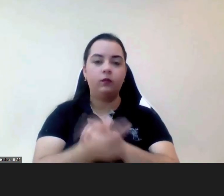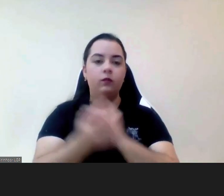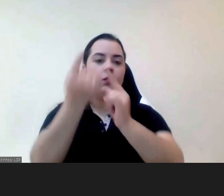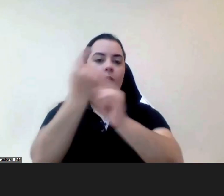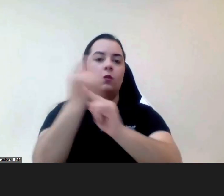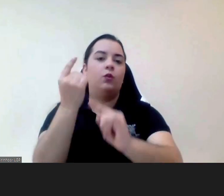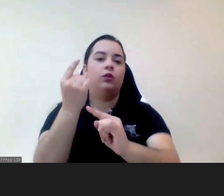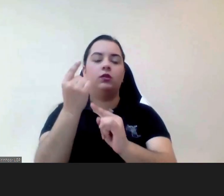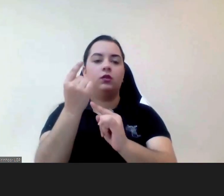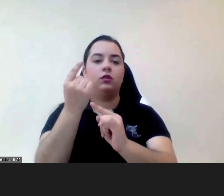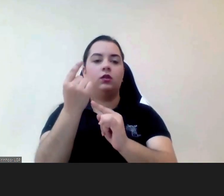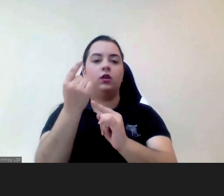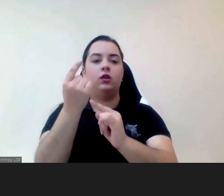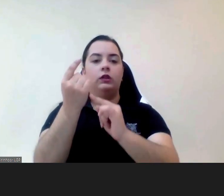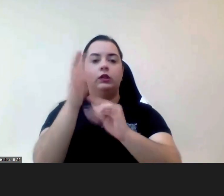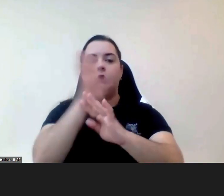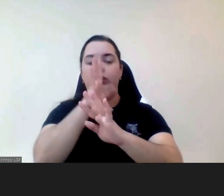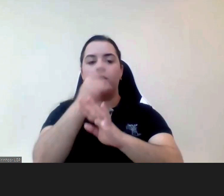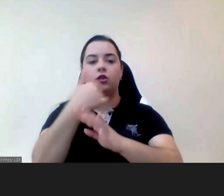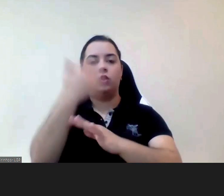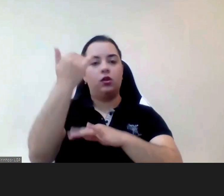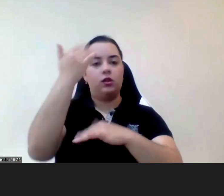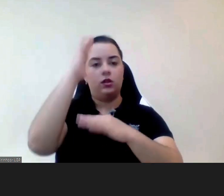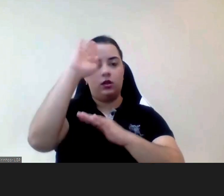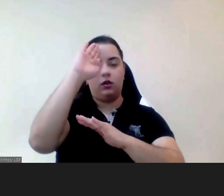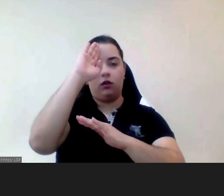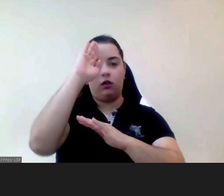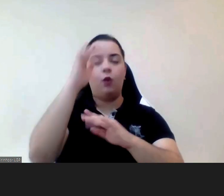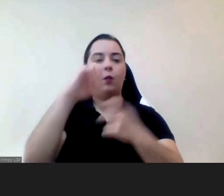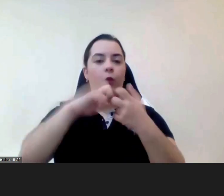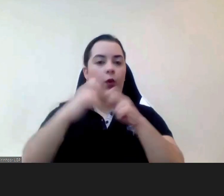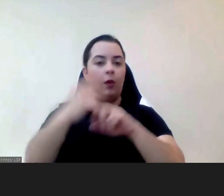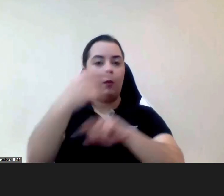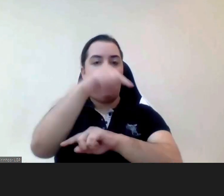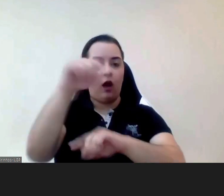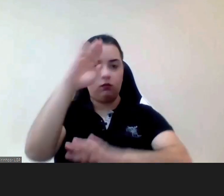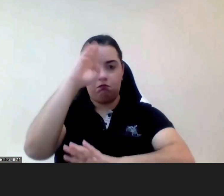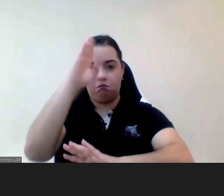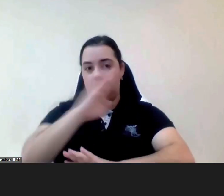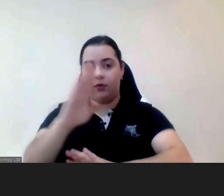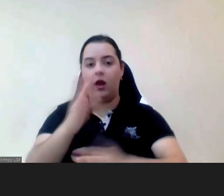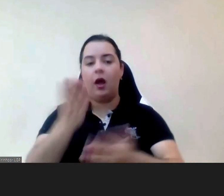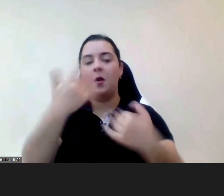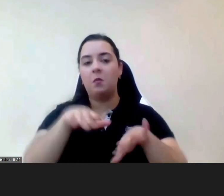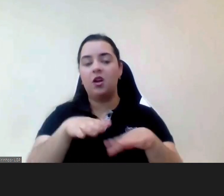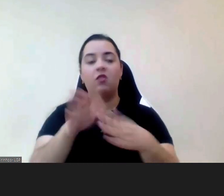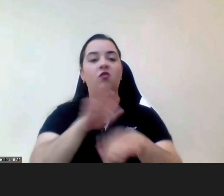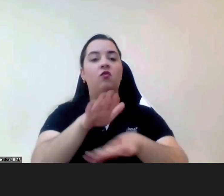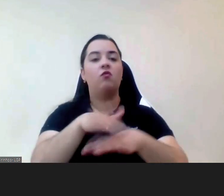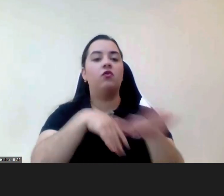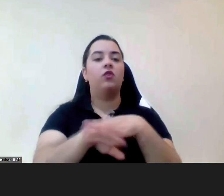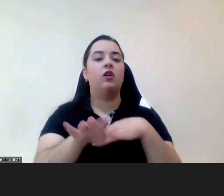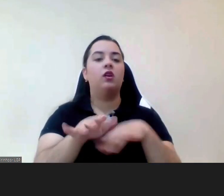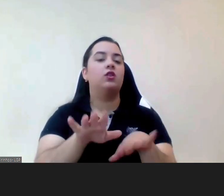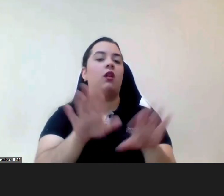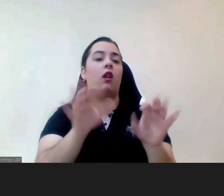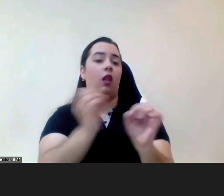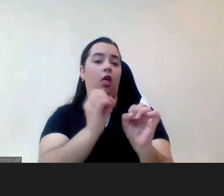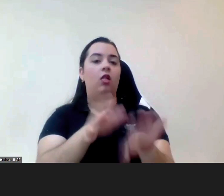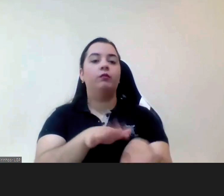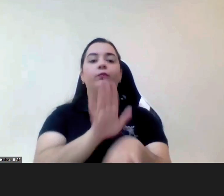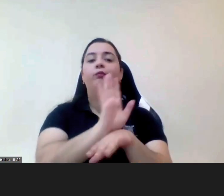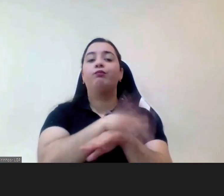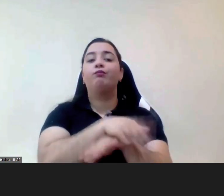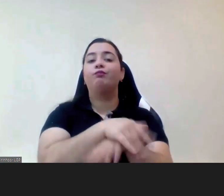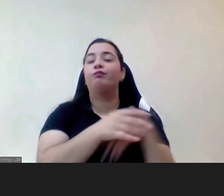estamos conscientes de que os problemas existem mas não fazemos nada para os combater as coisas não se alteram não podemos esperar